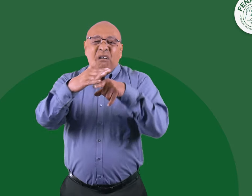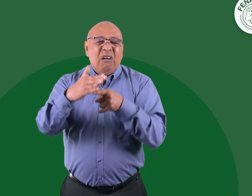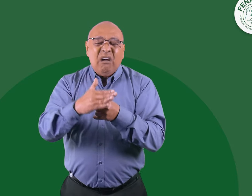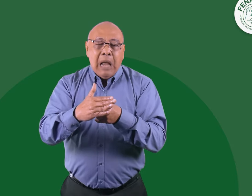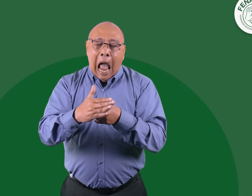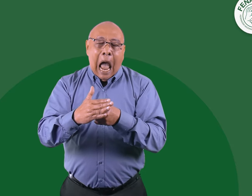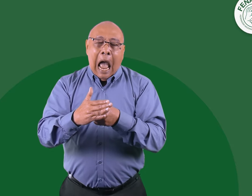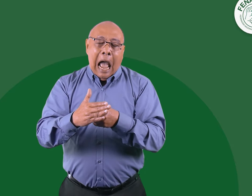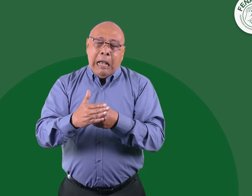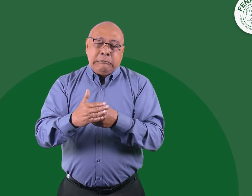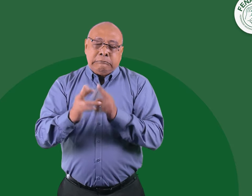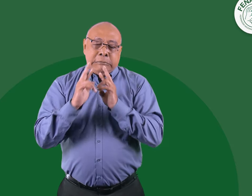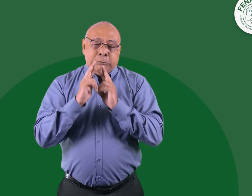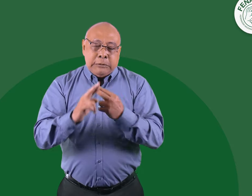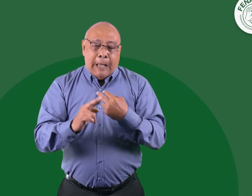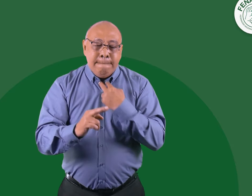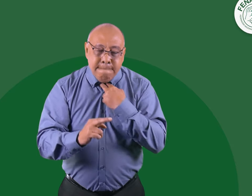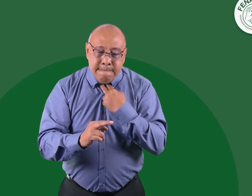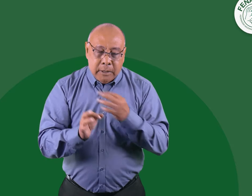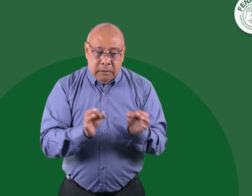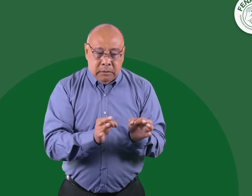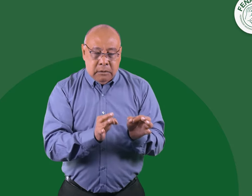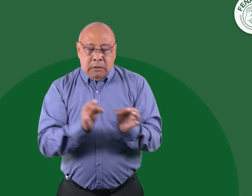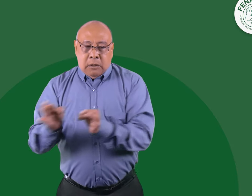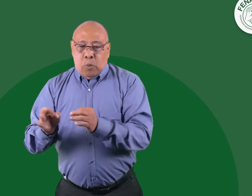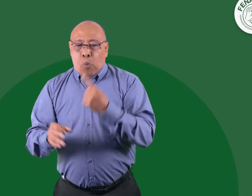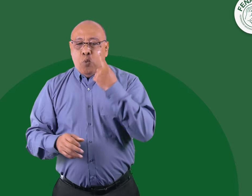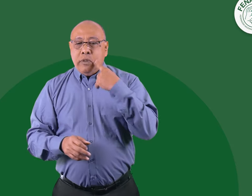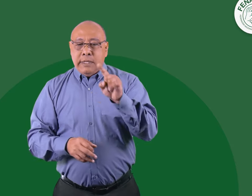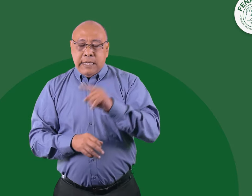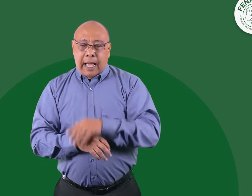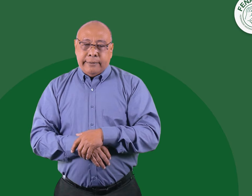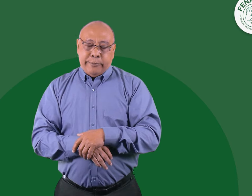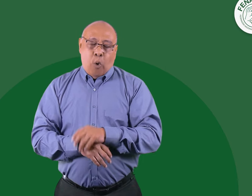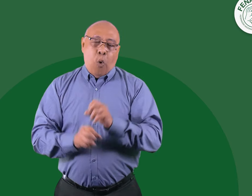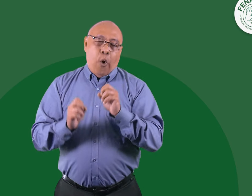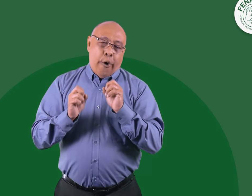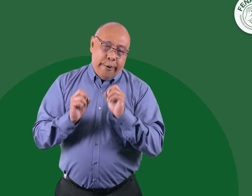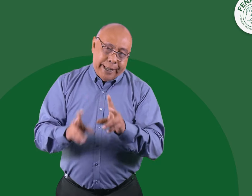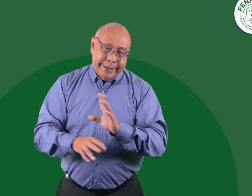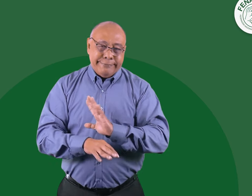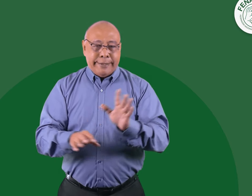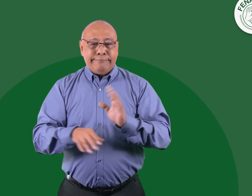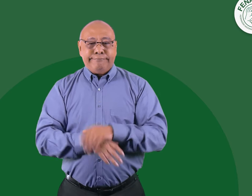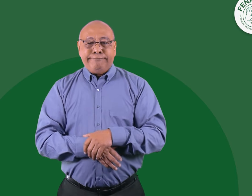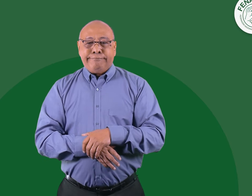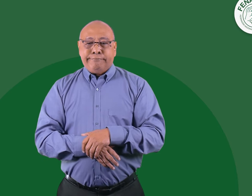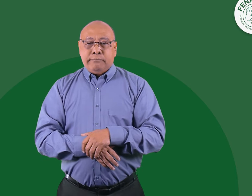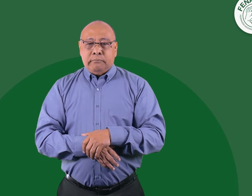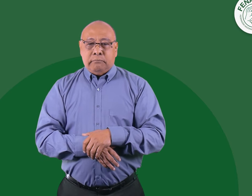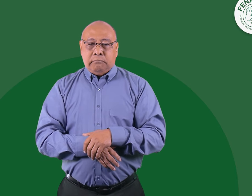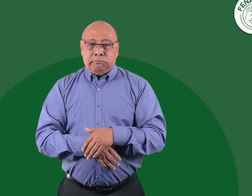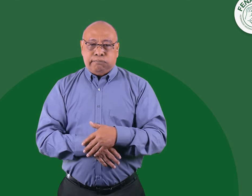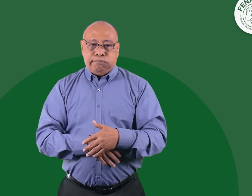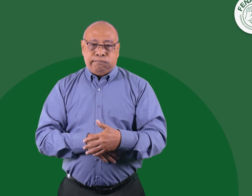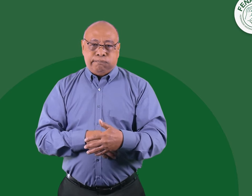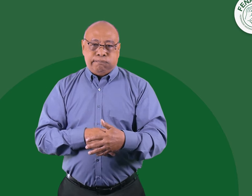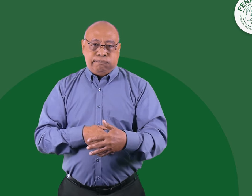la que se amplió el plazo, adicionaron un día. Ok, nosotros esperamos. Pasó el siguiente